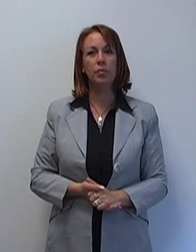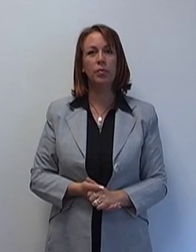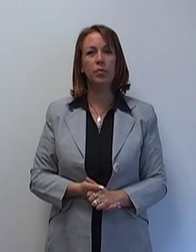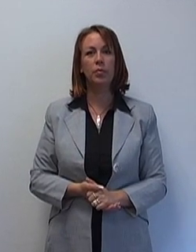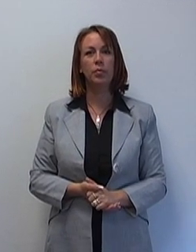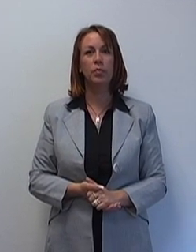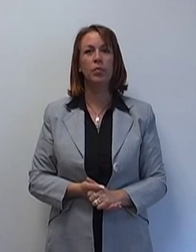Merci. Merci.